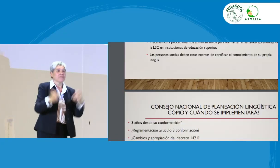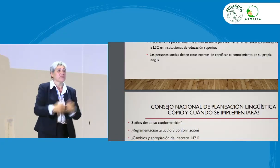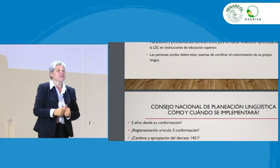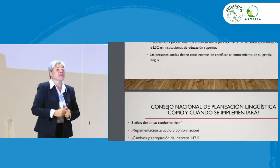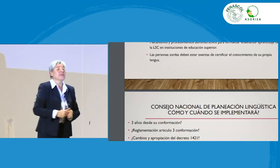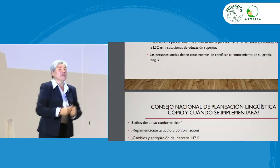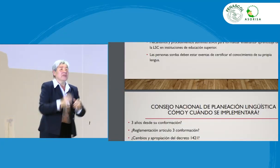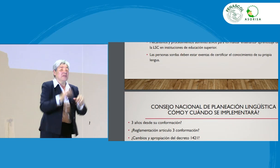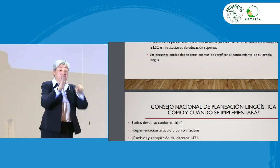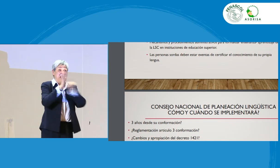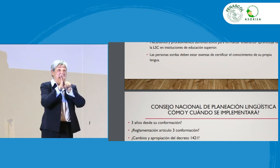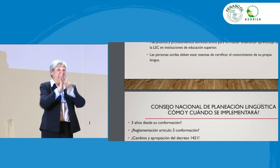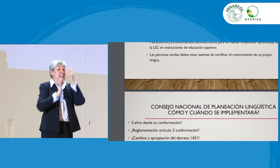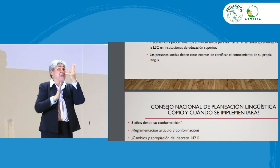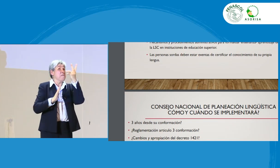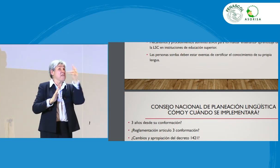bueno, con la ley 2049,